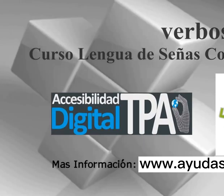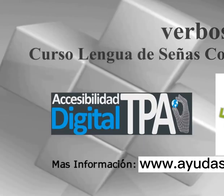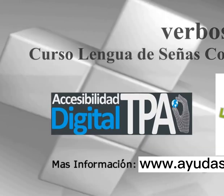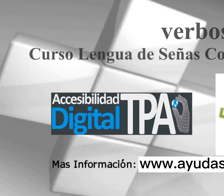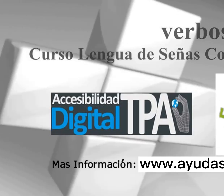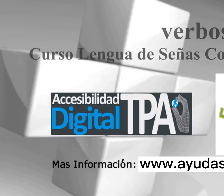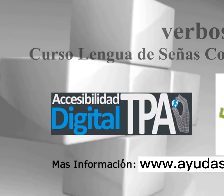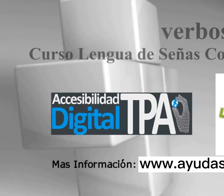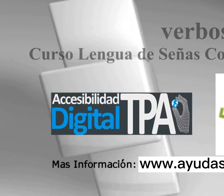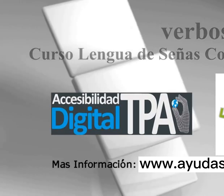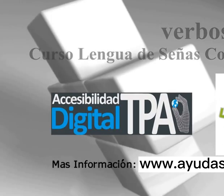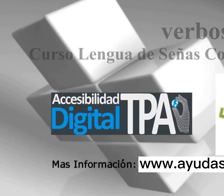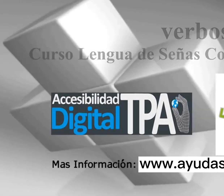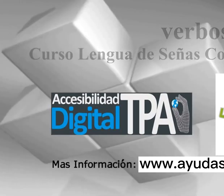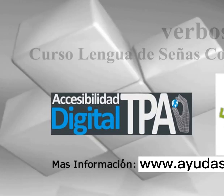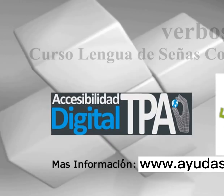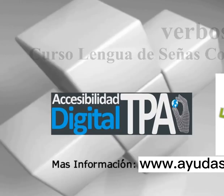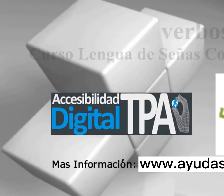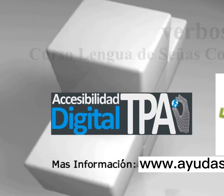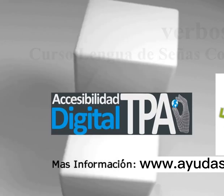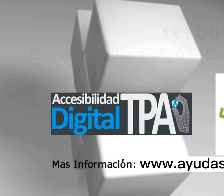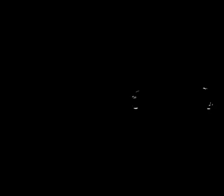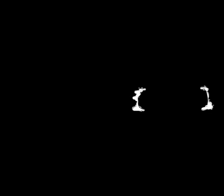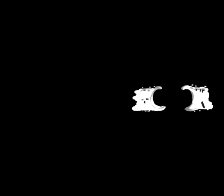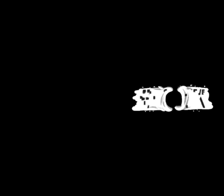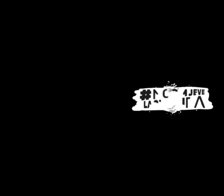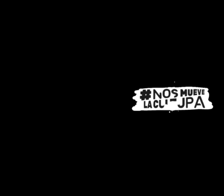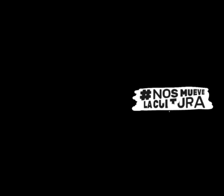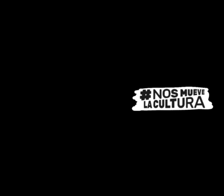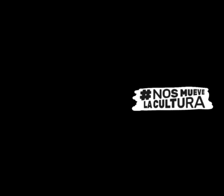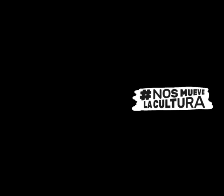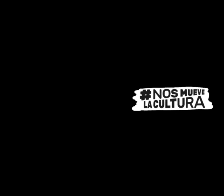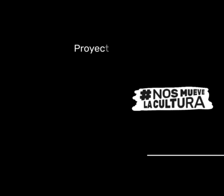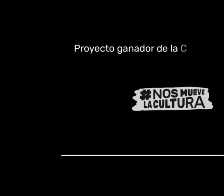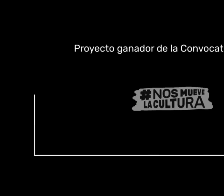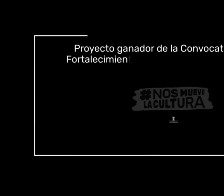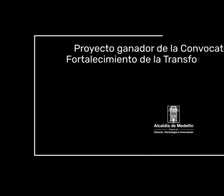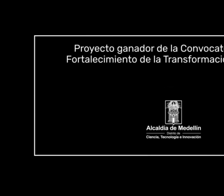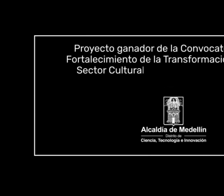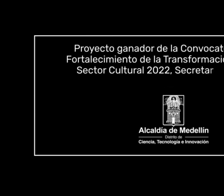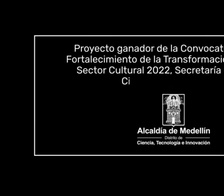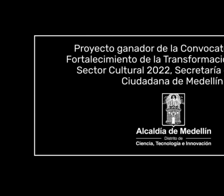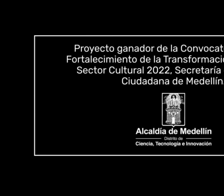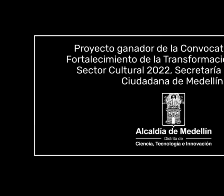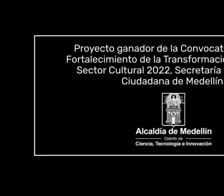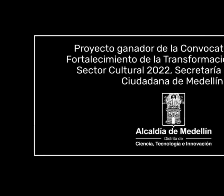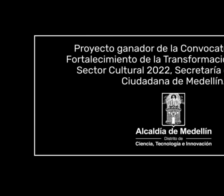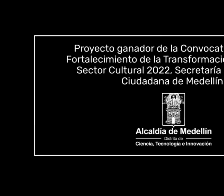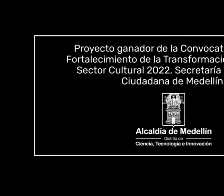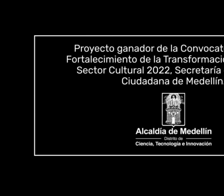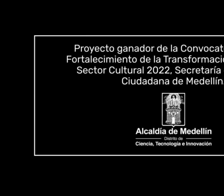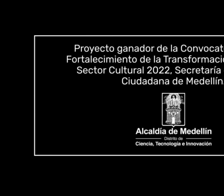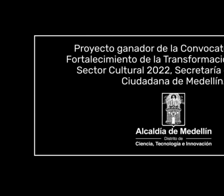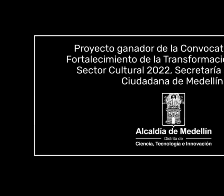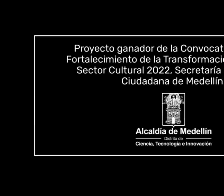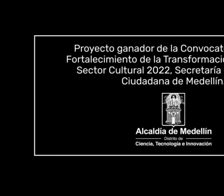Ayudar en alianza con Fundesor Proyecto ganador de la convocatoria para el fortalecimiento de la transformación digital del sector cultural 2022